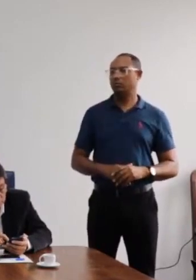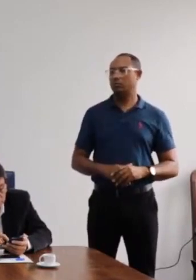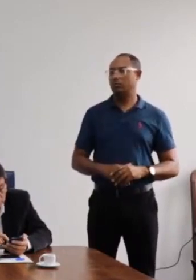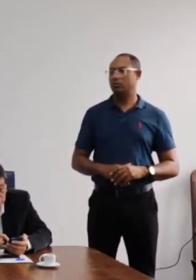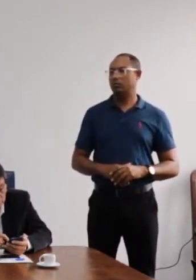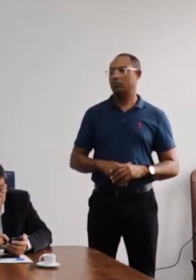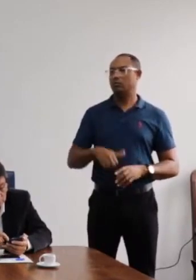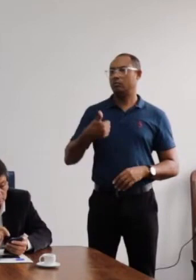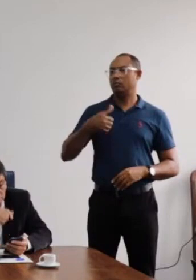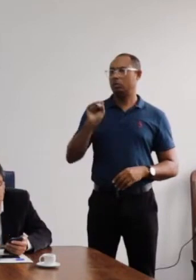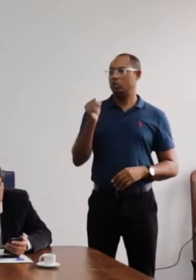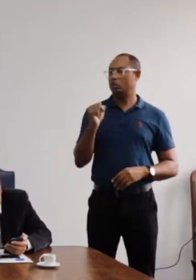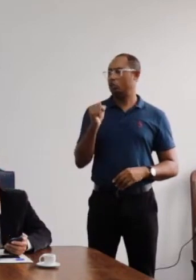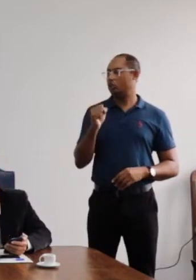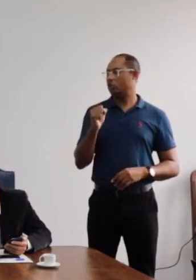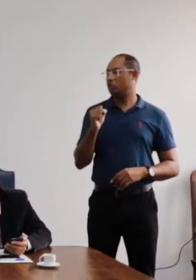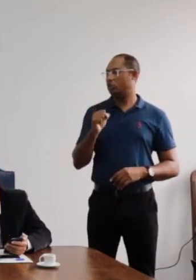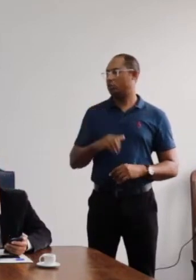Dezoito.